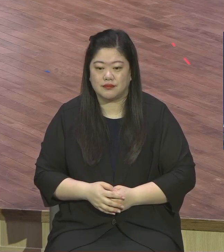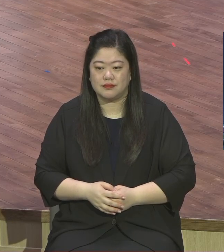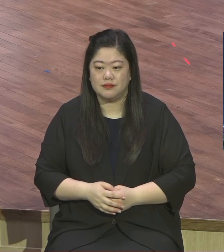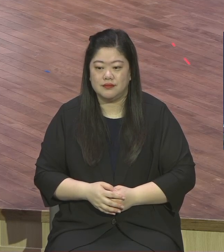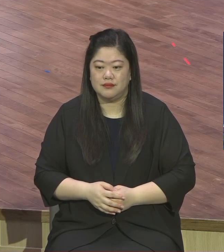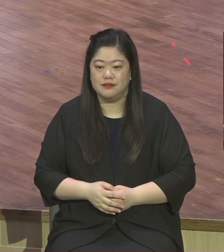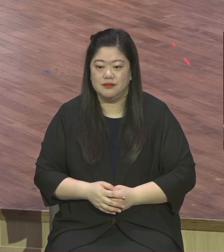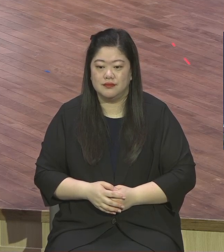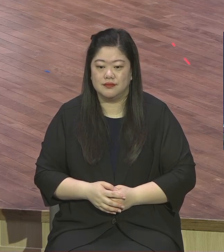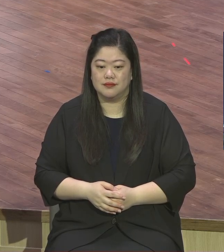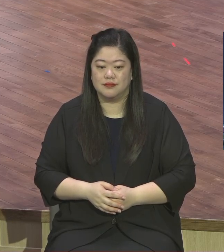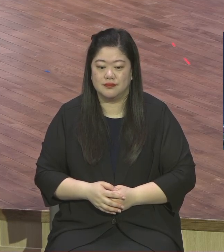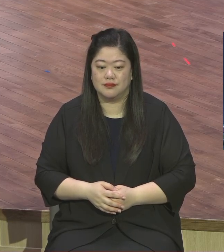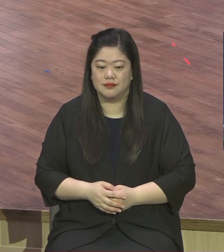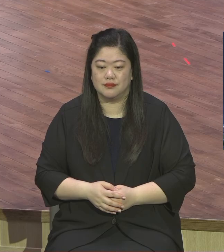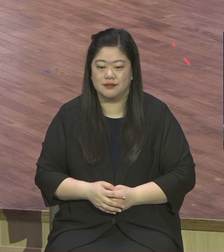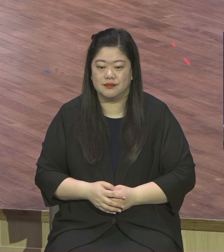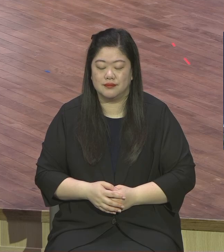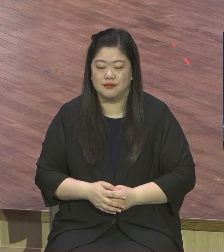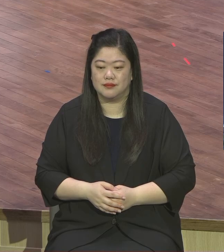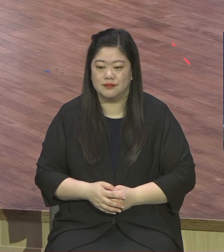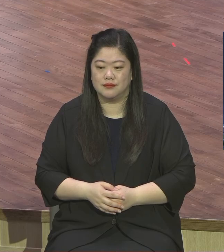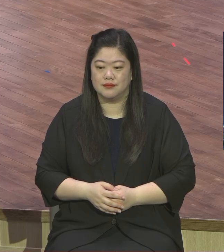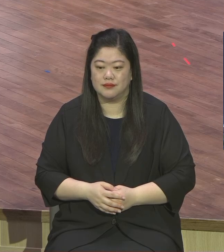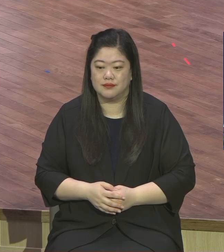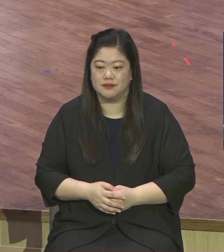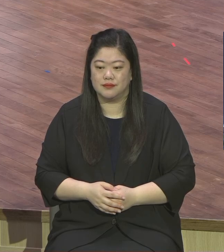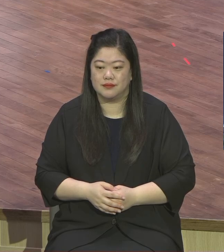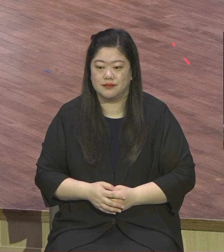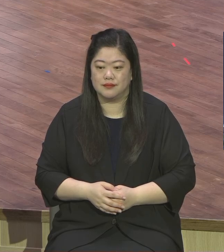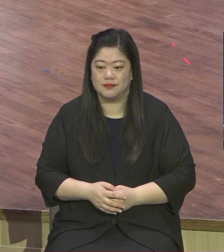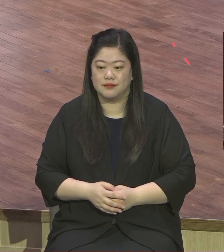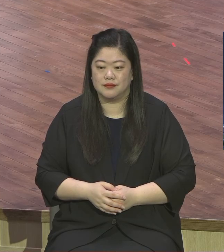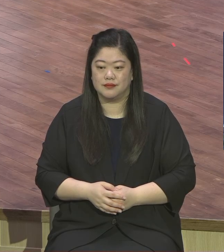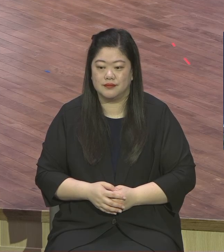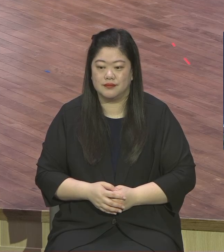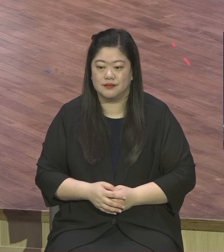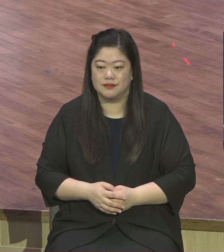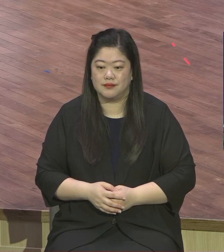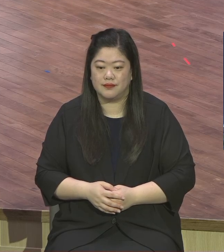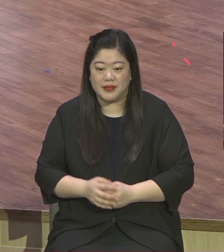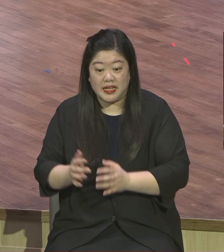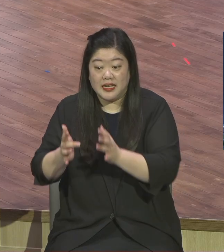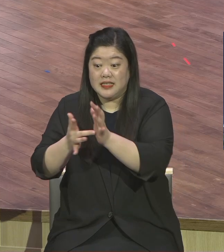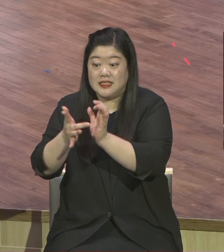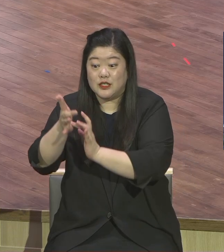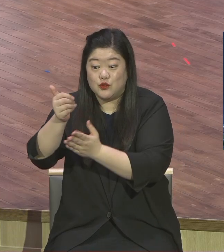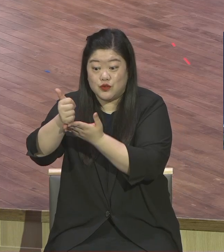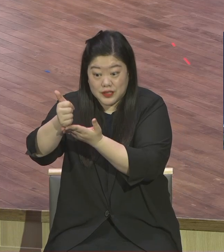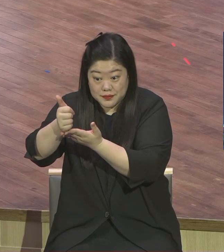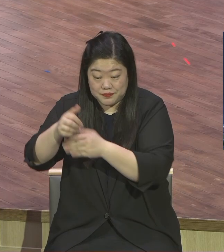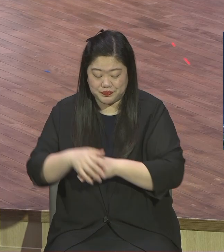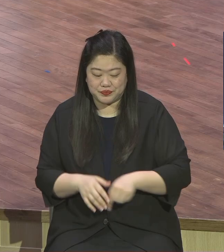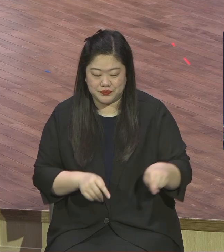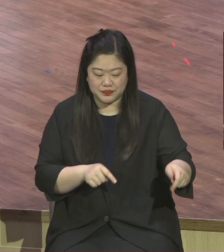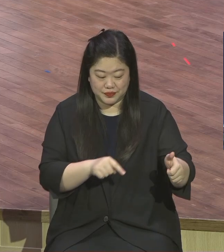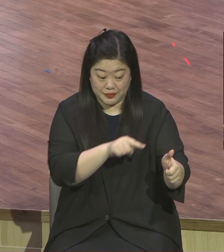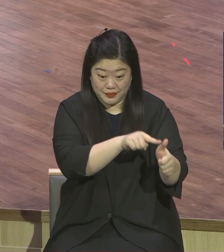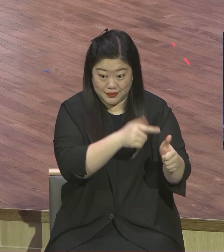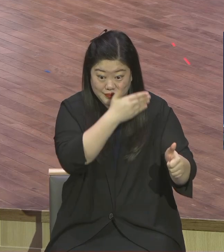예수님은 이 청년이 끝으로는 완벽한 척 해도 이 청년을 사로잡고 있는